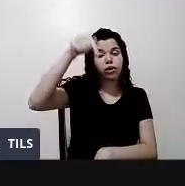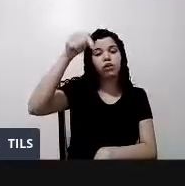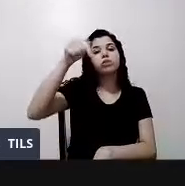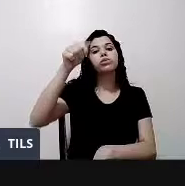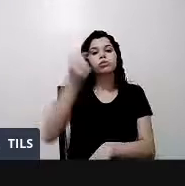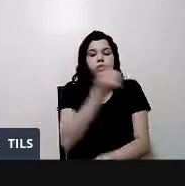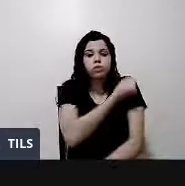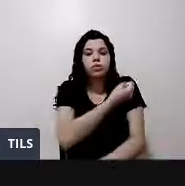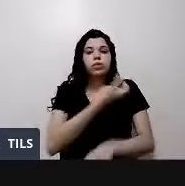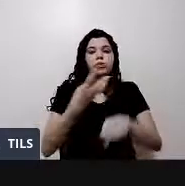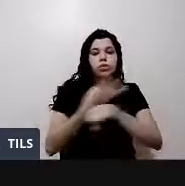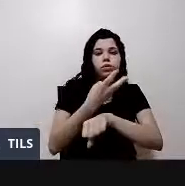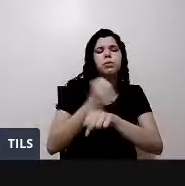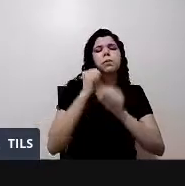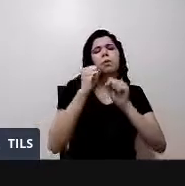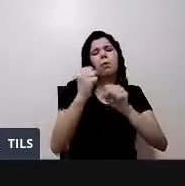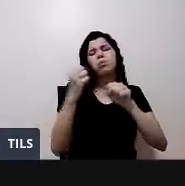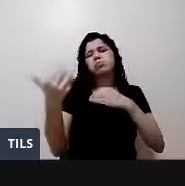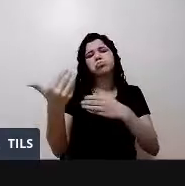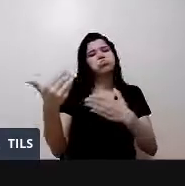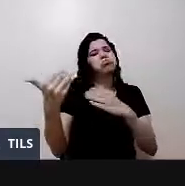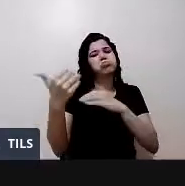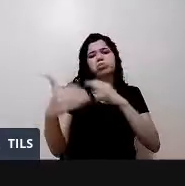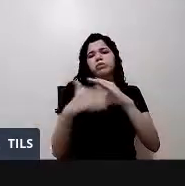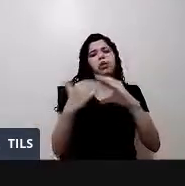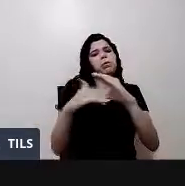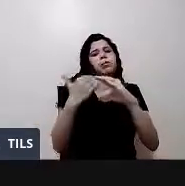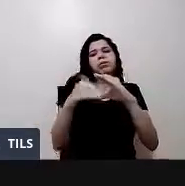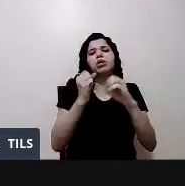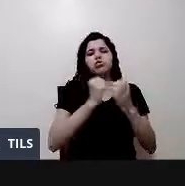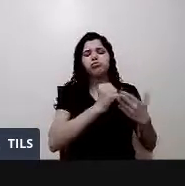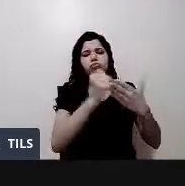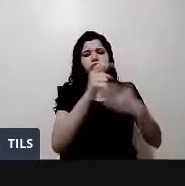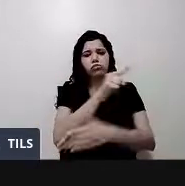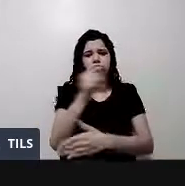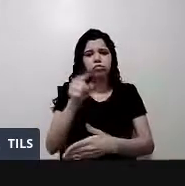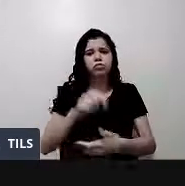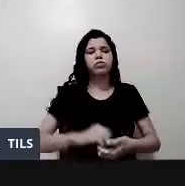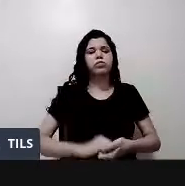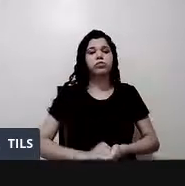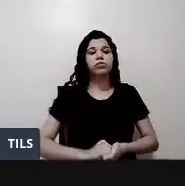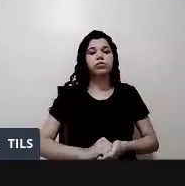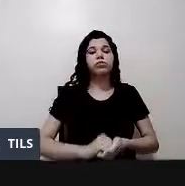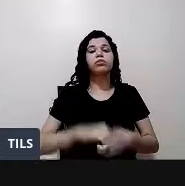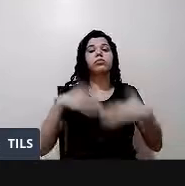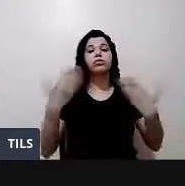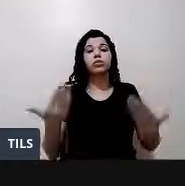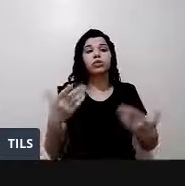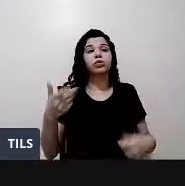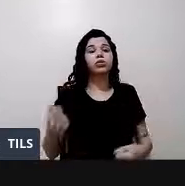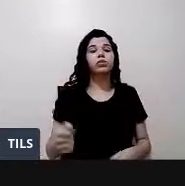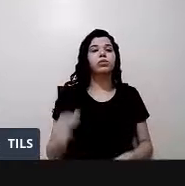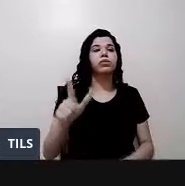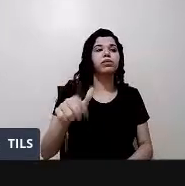Então, entre em contato com a gente, que vamos poder ajudar, tá bom? Recentemente, fizemos uma parceria com